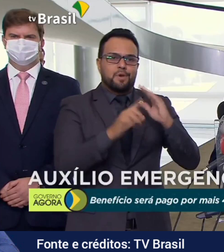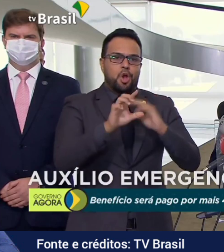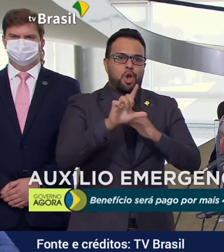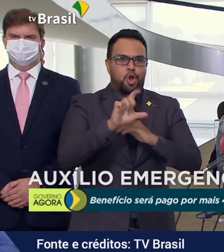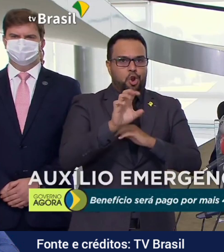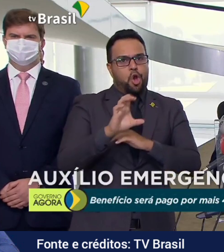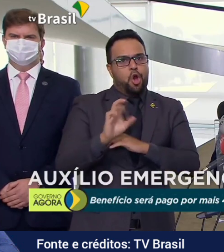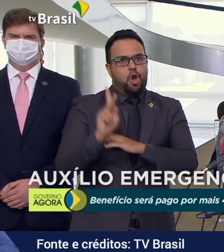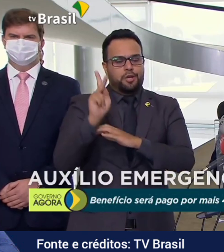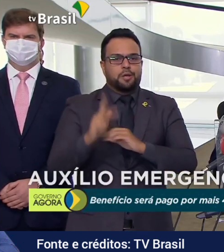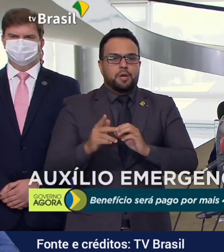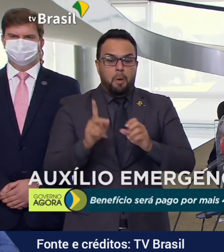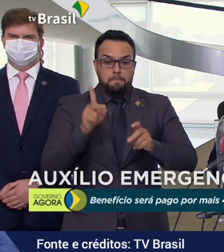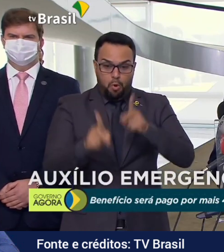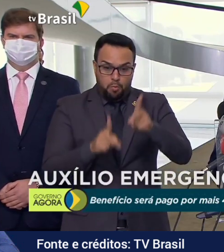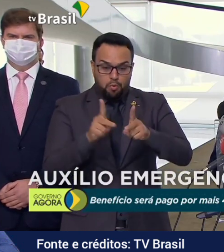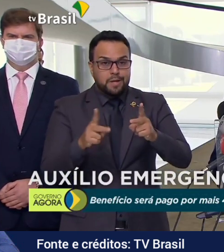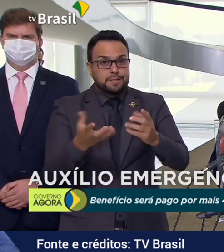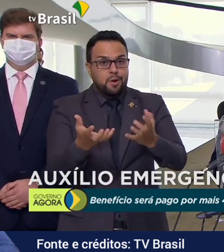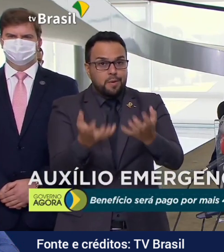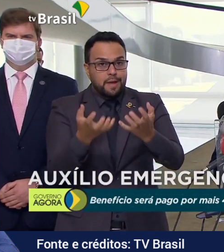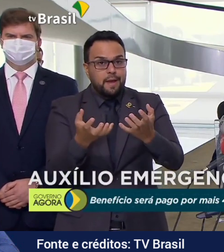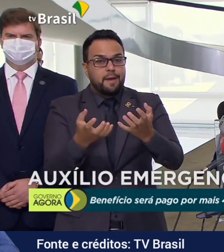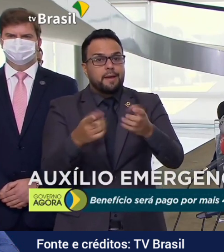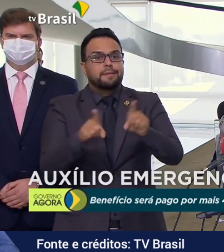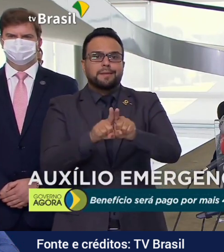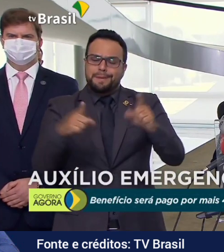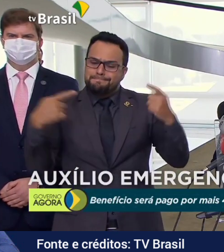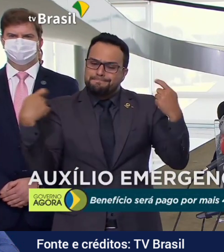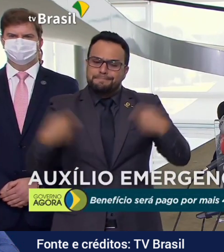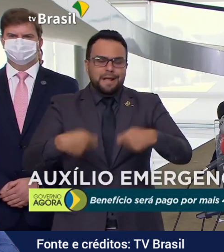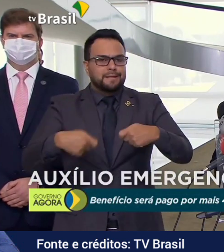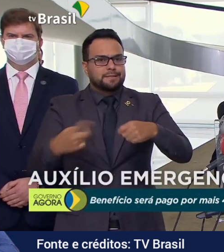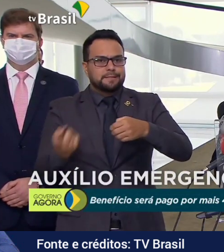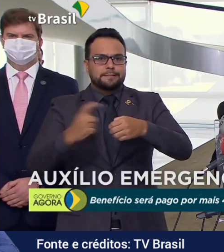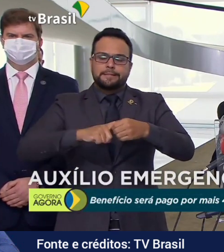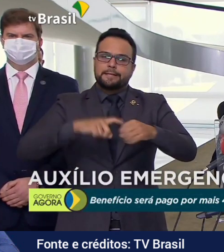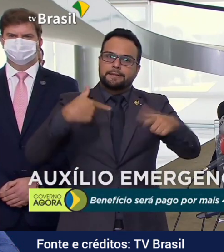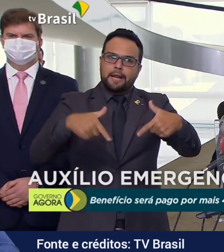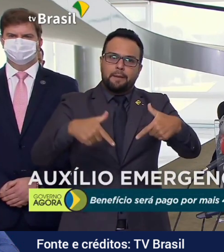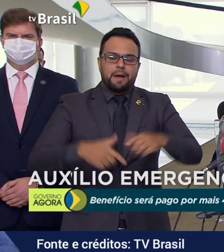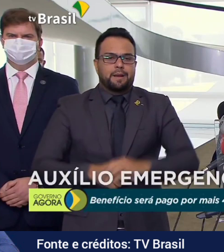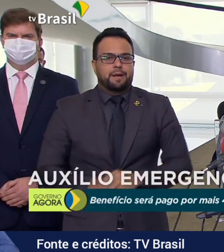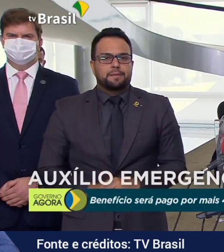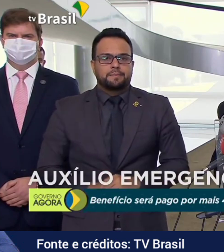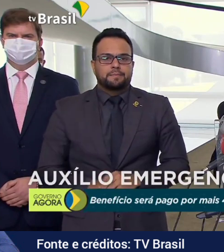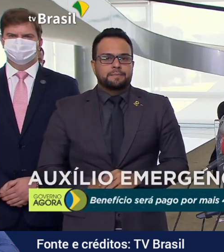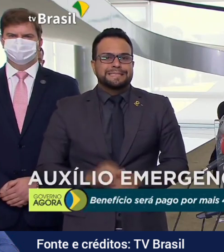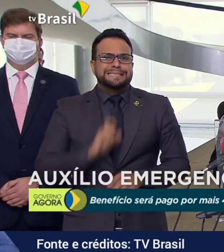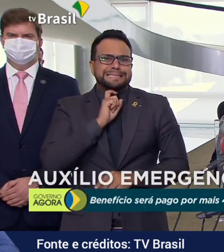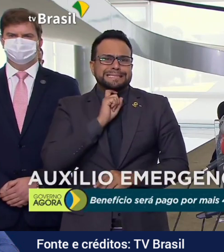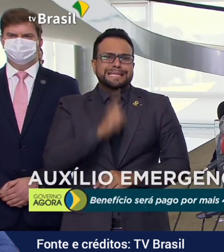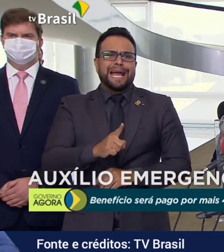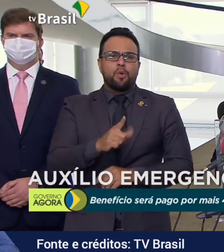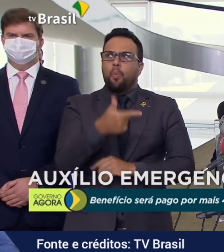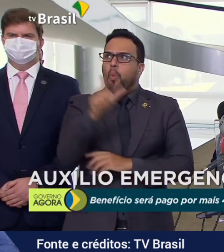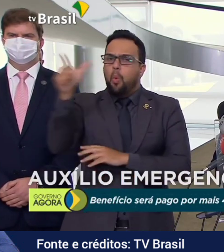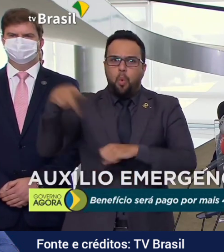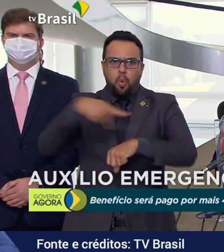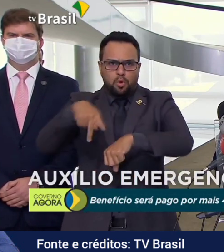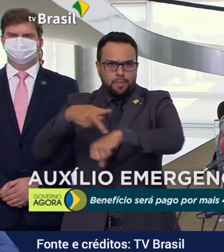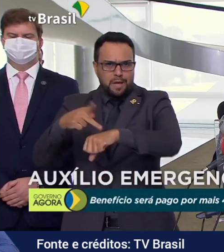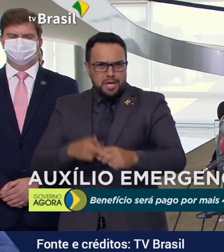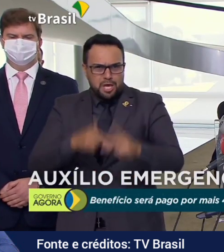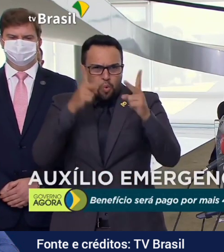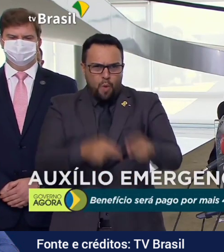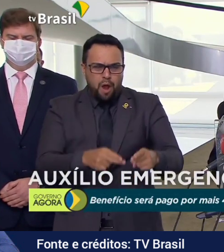população não apenas quer, precisa trabalhar. Nenhuma nação se sustenta por muito tempo com